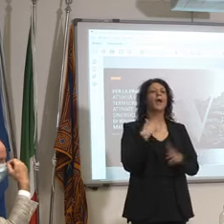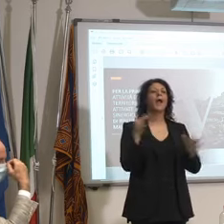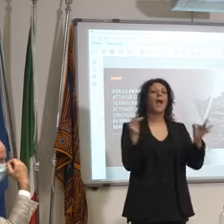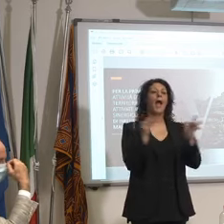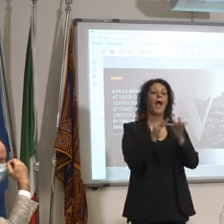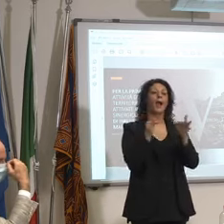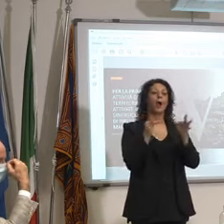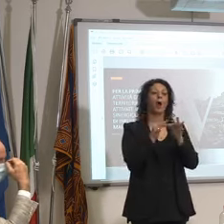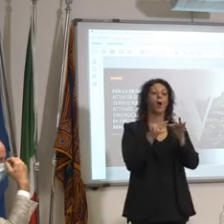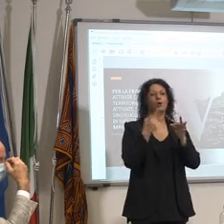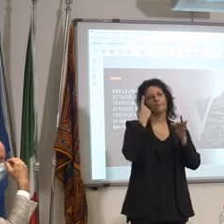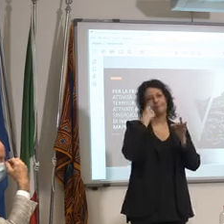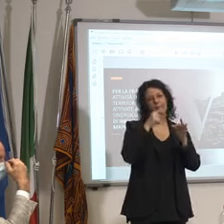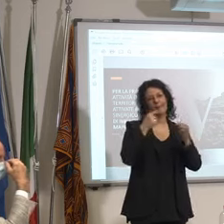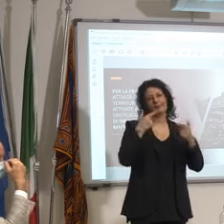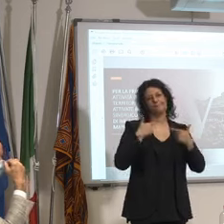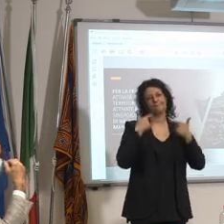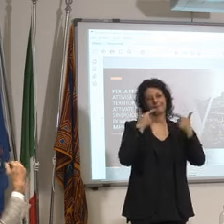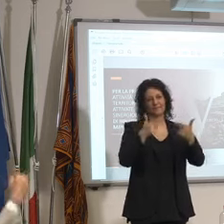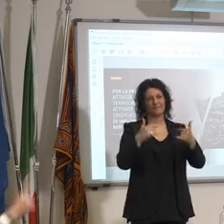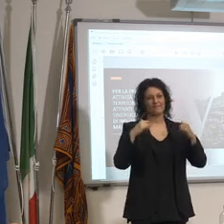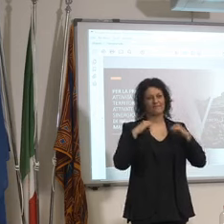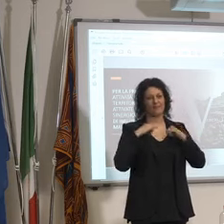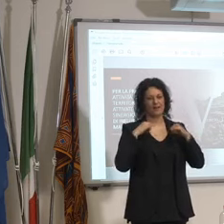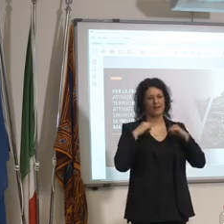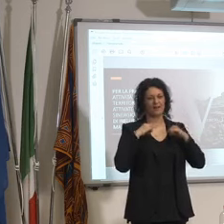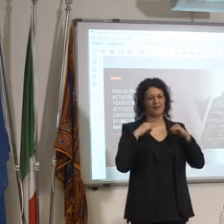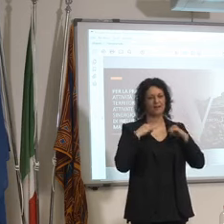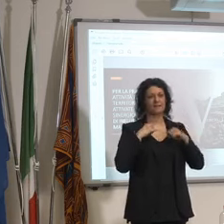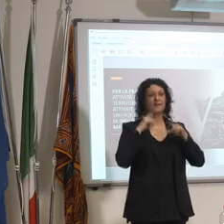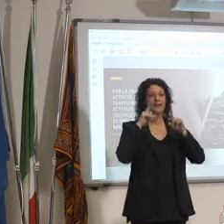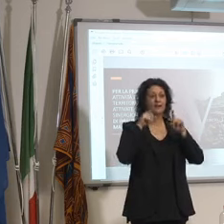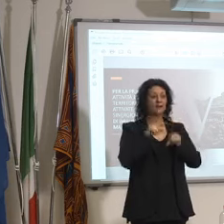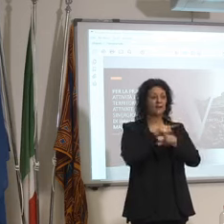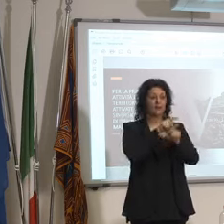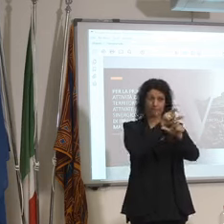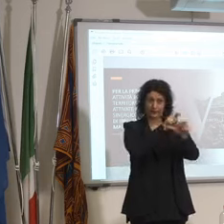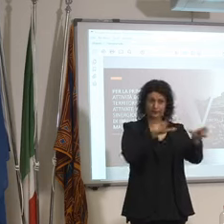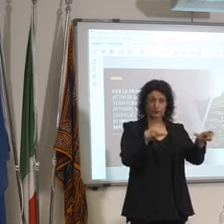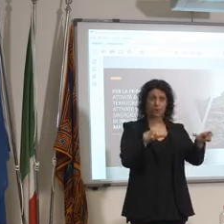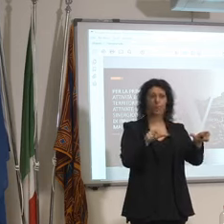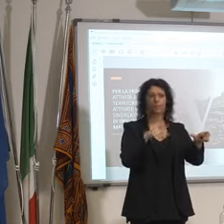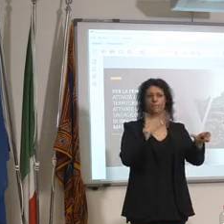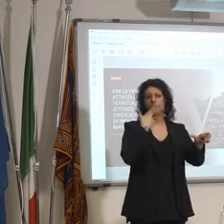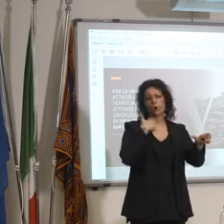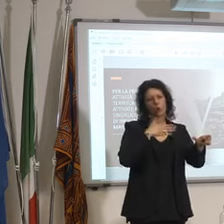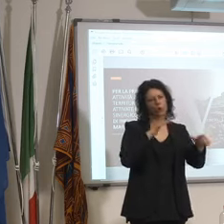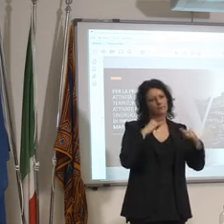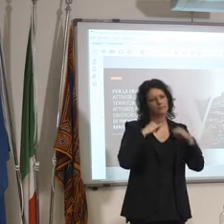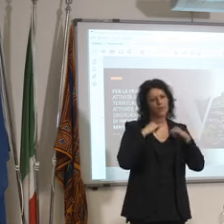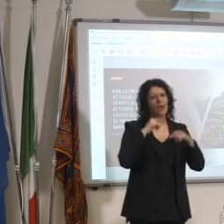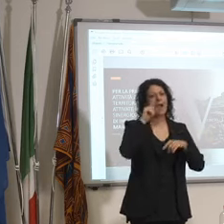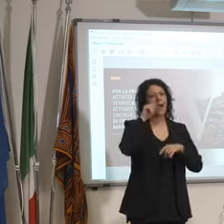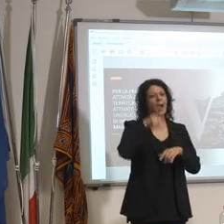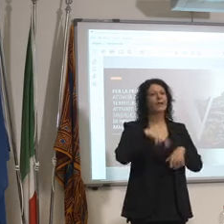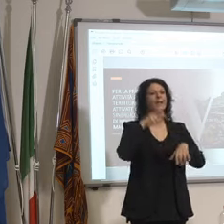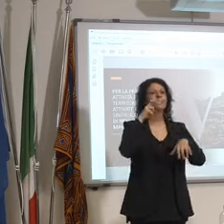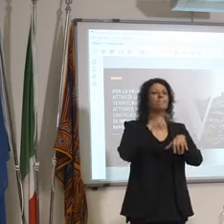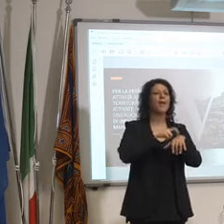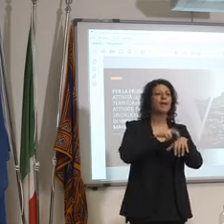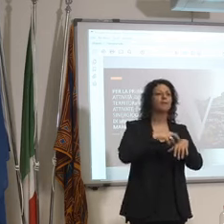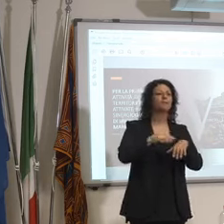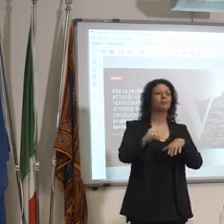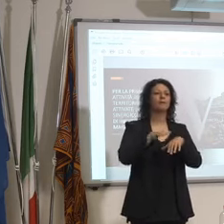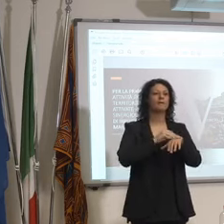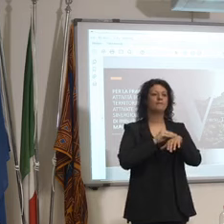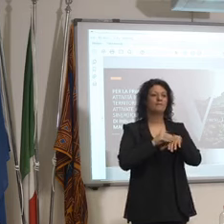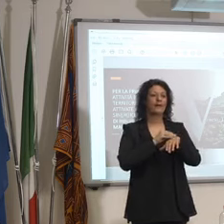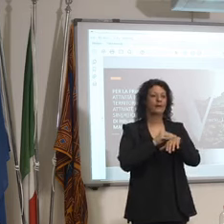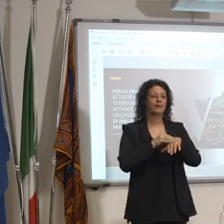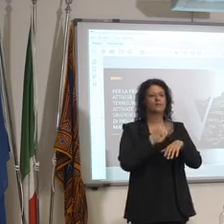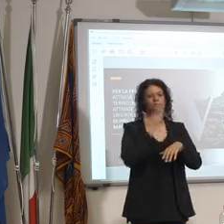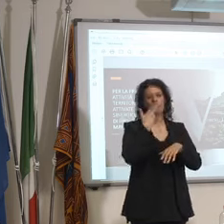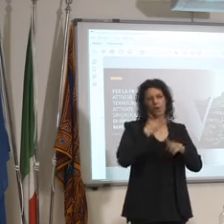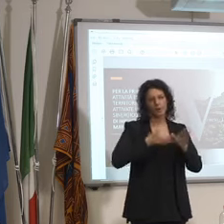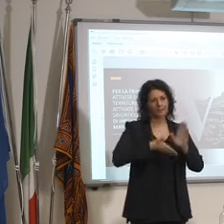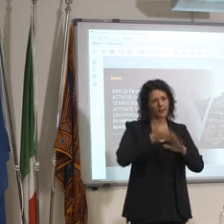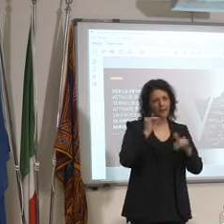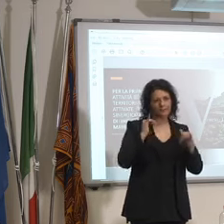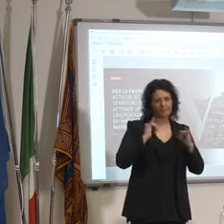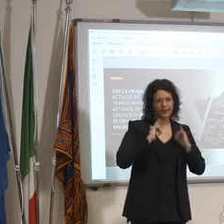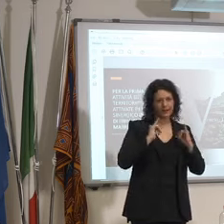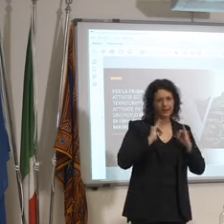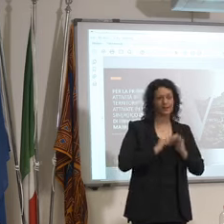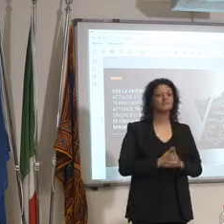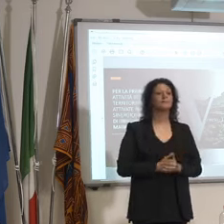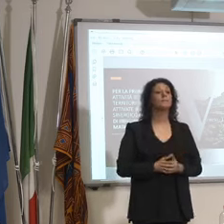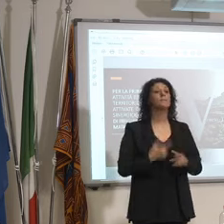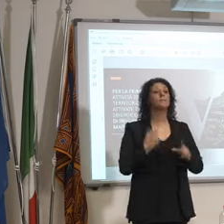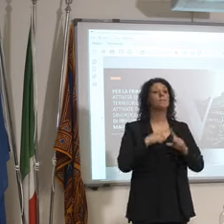pacchetti e di promuoverli e lì abbiamo tanta gente che ha voglia di andare in vacanza medici infermieri poi non dimentichiamoci i pensionati che ce ne sono alcuni che sono